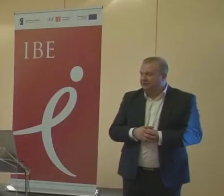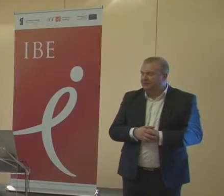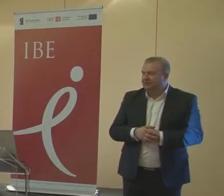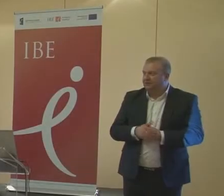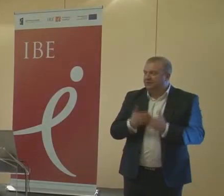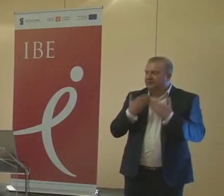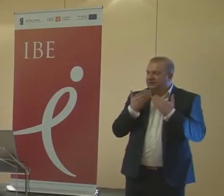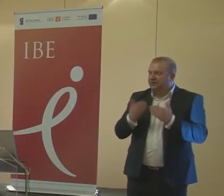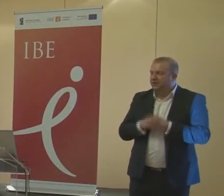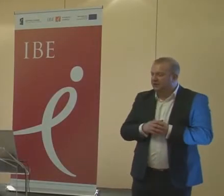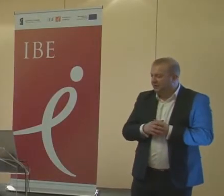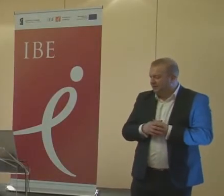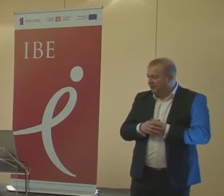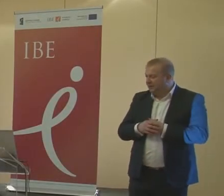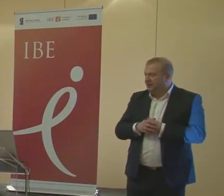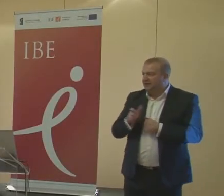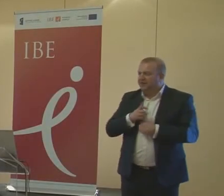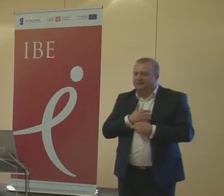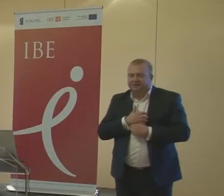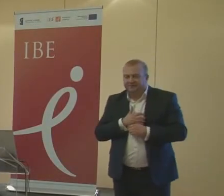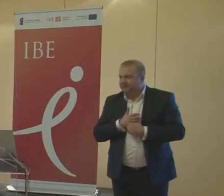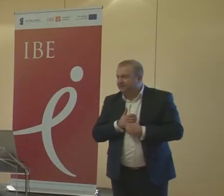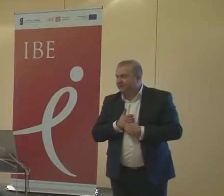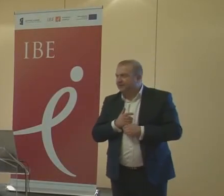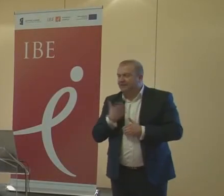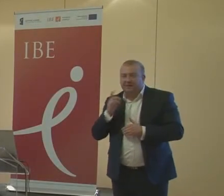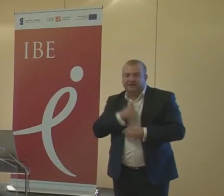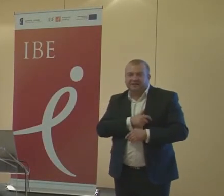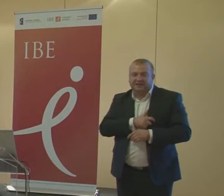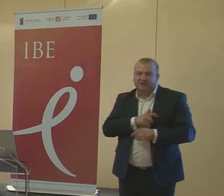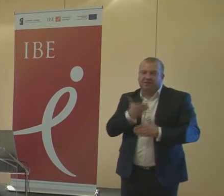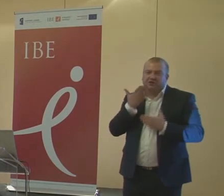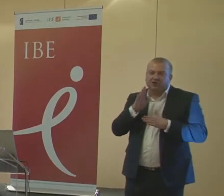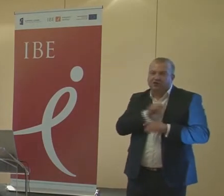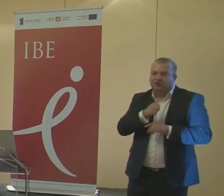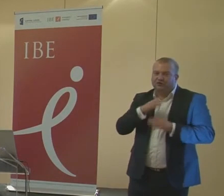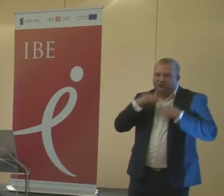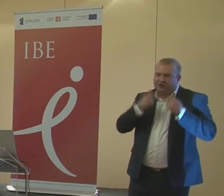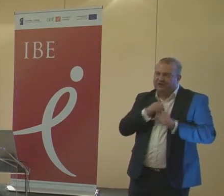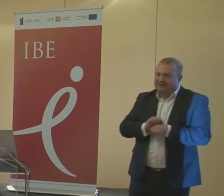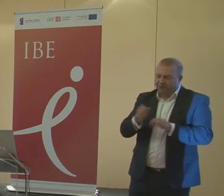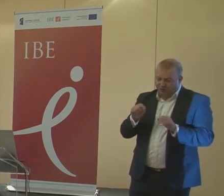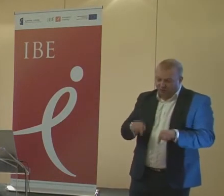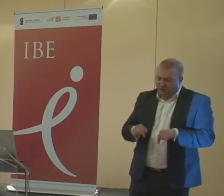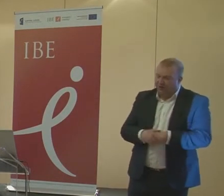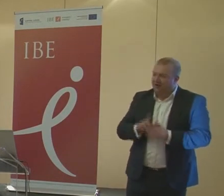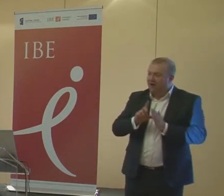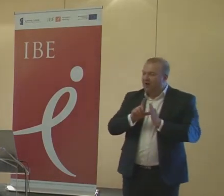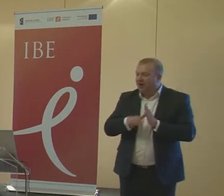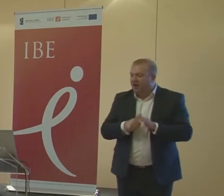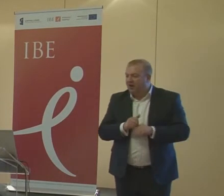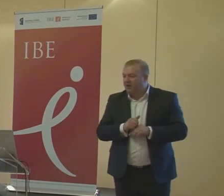Dziękuję bardzo, Pani Dyrektor. Witam Państwa bardzo serdecznie. Bardzo się cieszę, że jesteśmy tutaj, ale